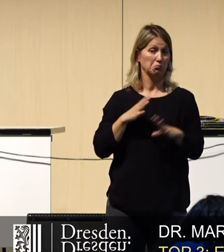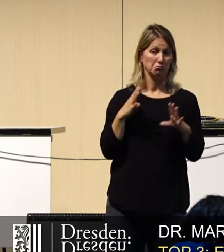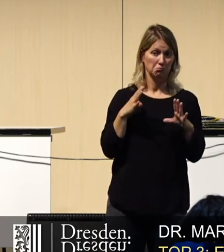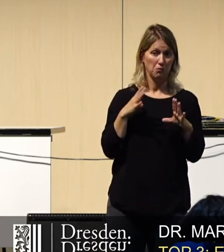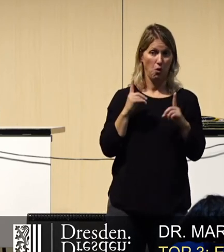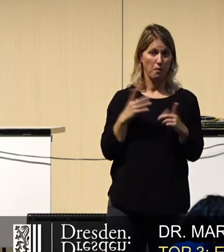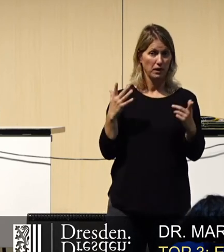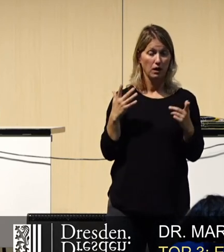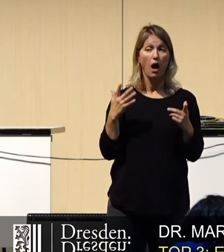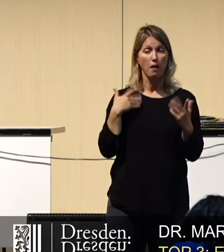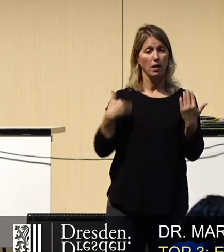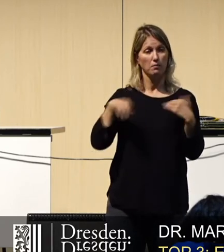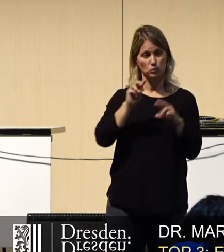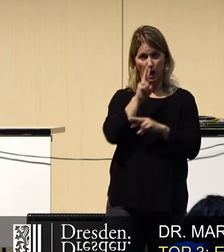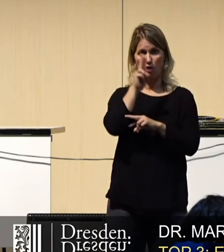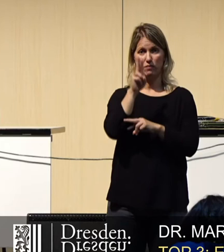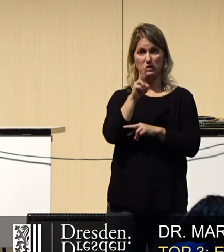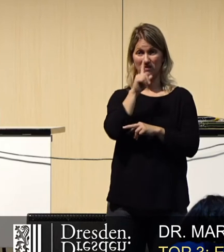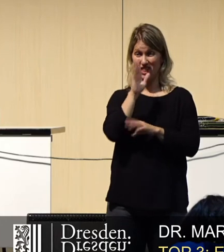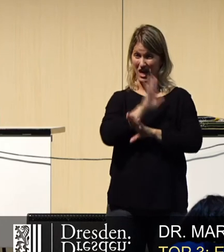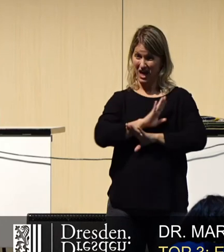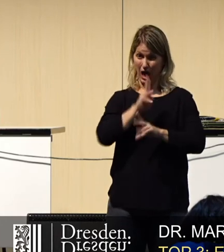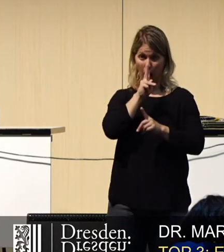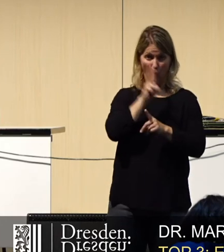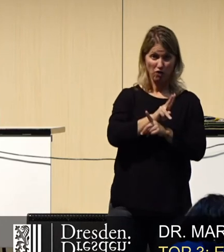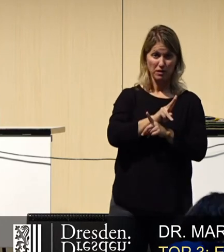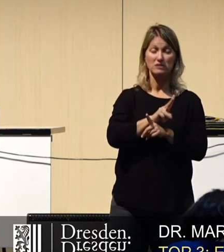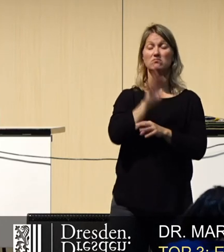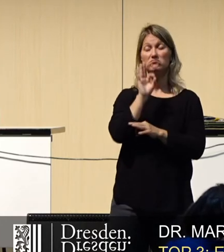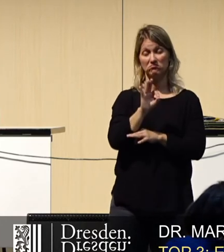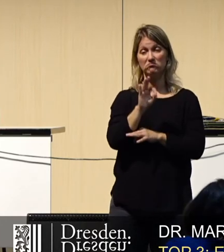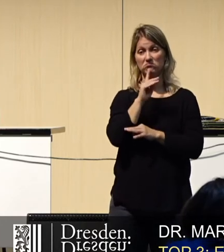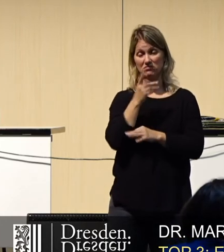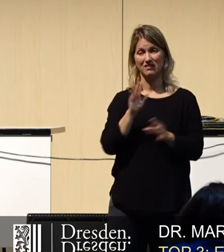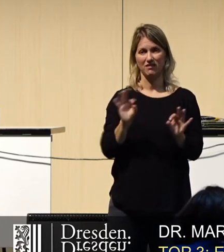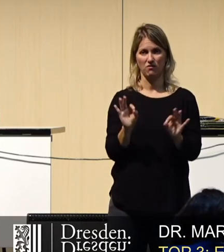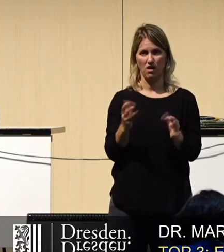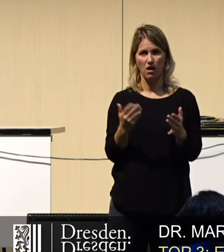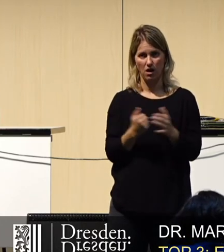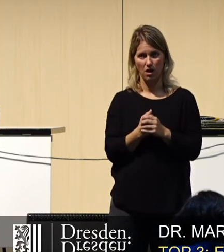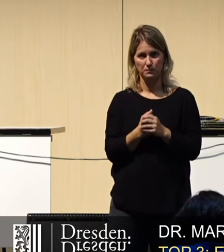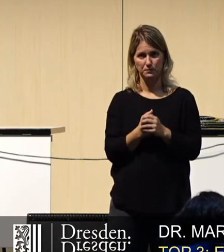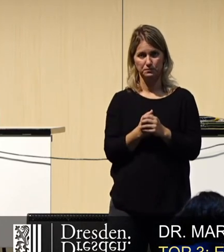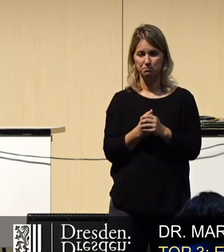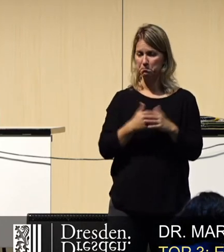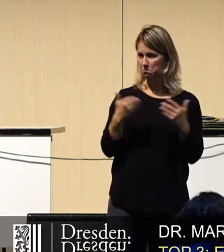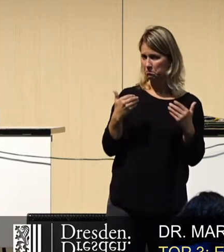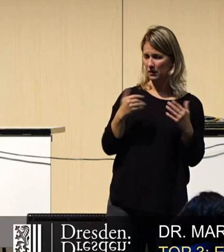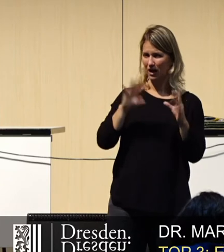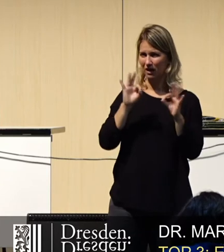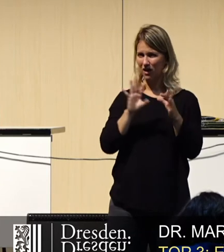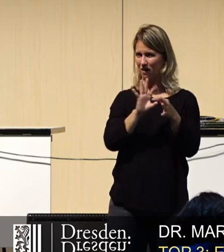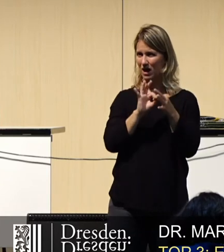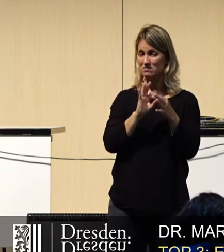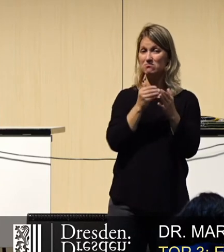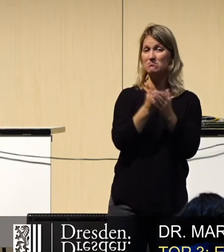aufpassen, ist 5G wirklich eine Gefahr. Eine Orwellsche Gefahr, die bedarf aber nicht einer